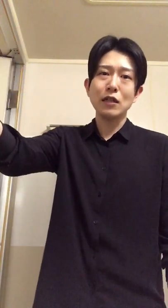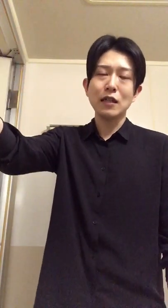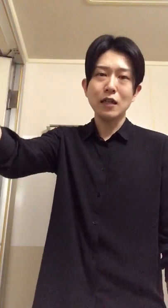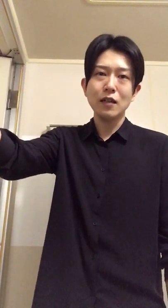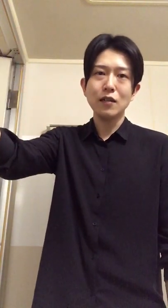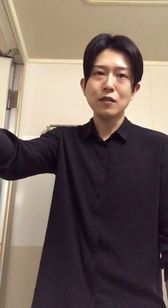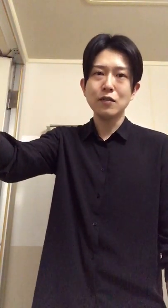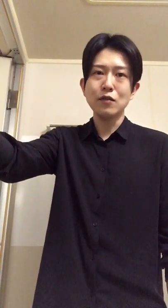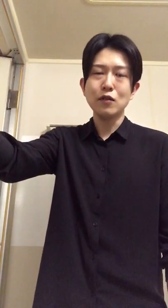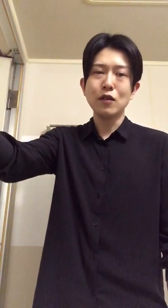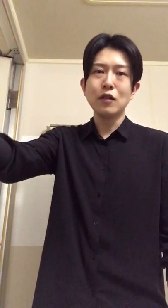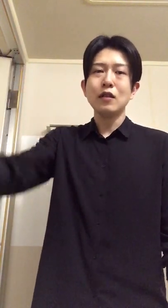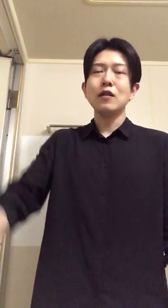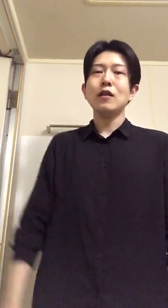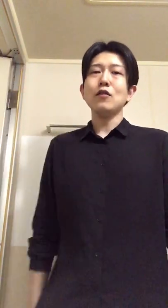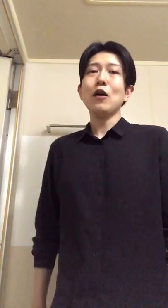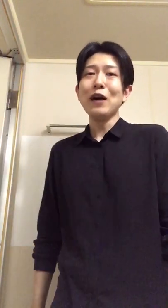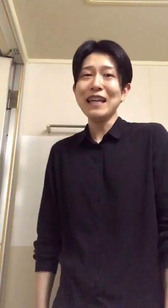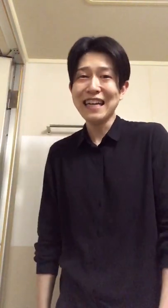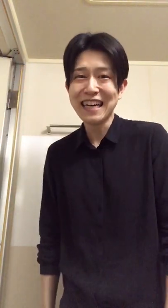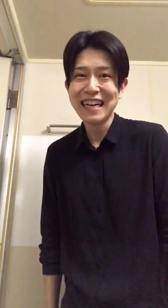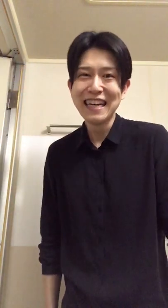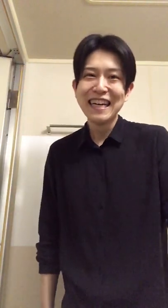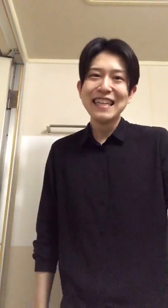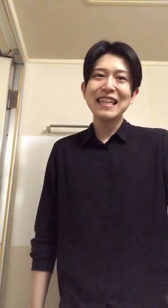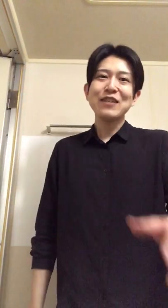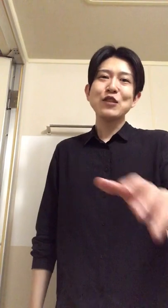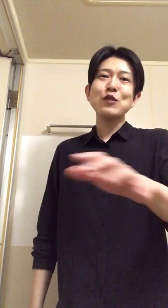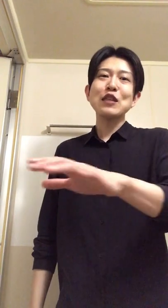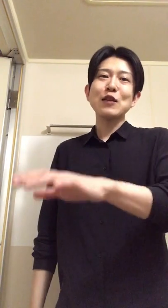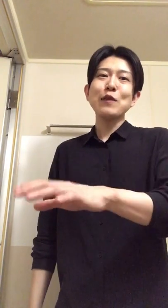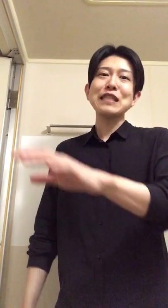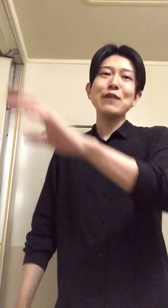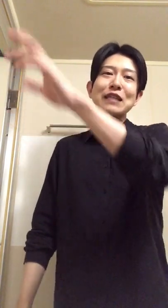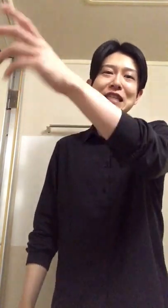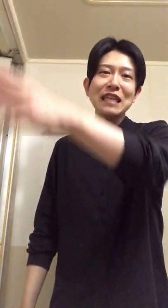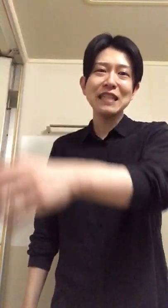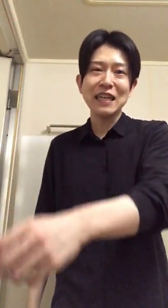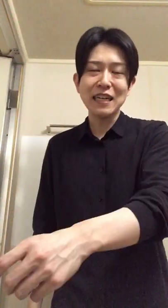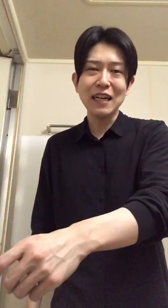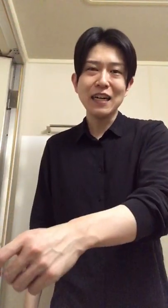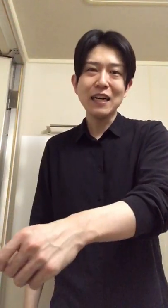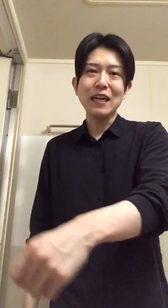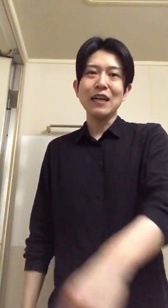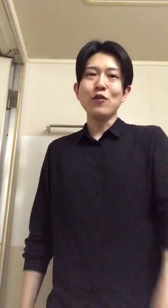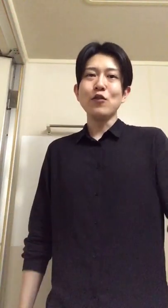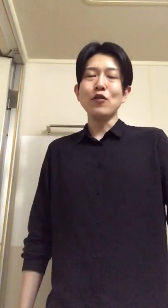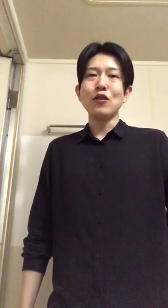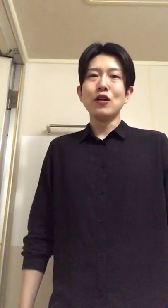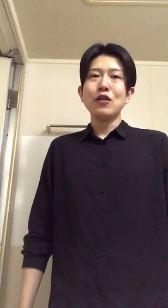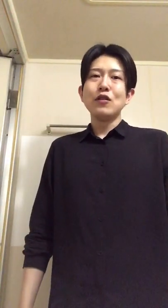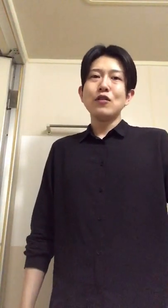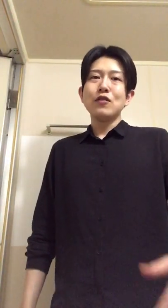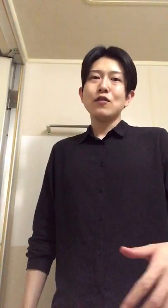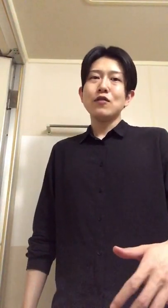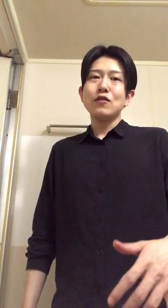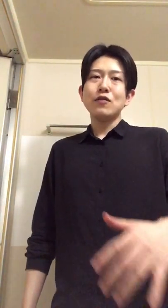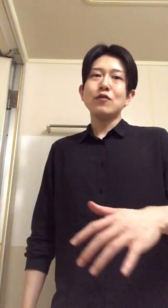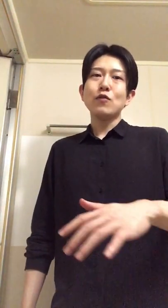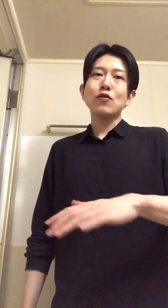わけだからうんあのーいやだから普通にしてはさメシアを目指してないんだからあのーうんもっと